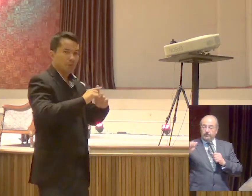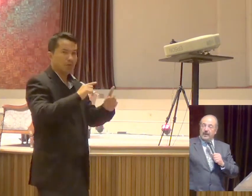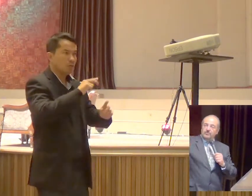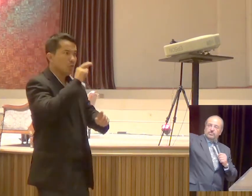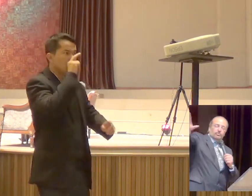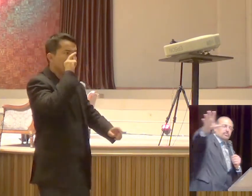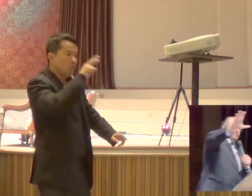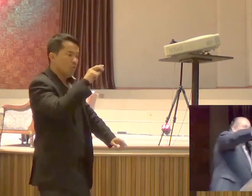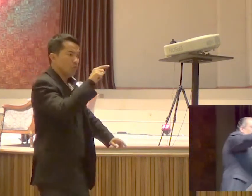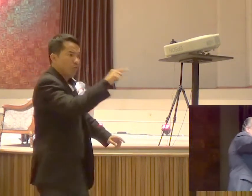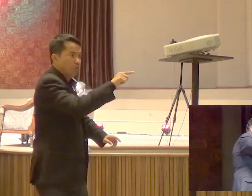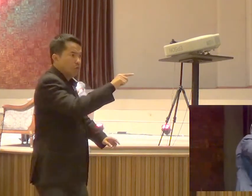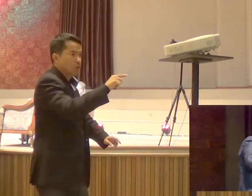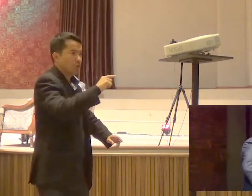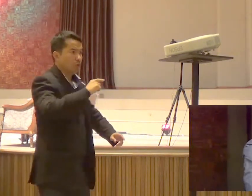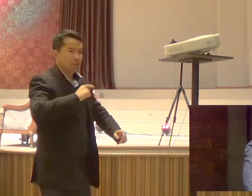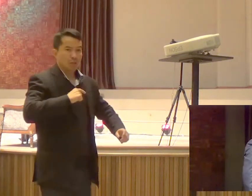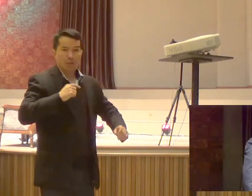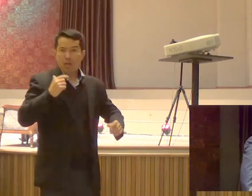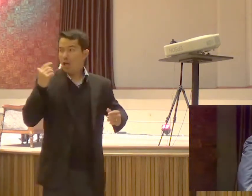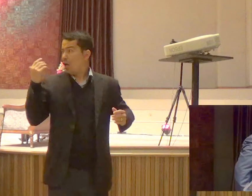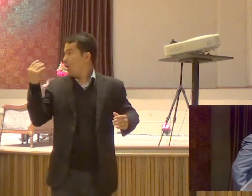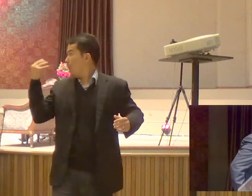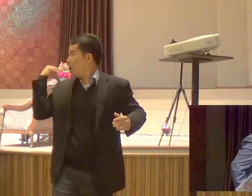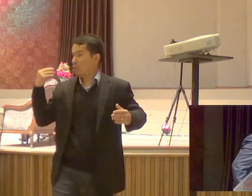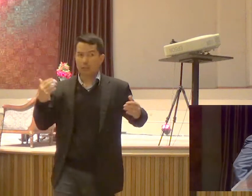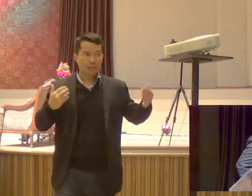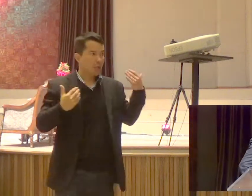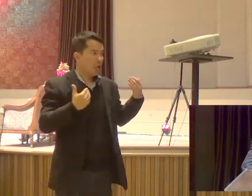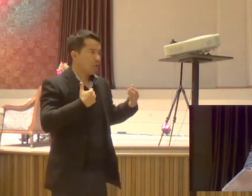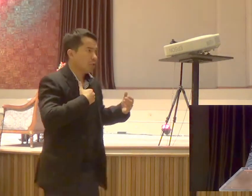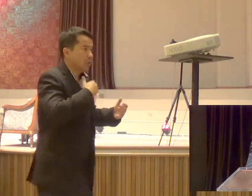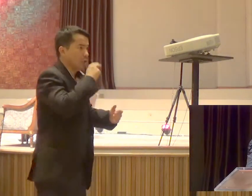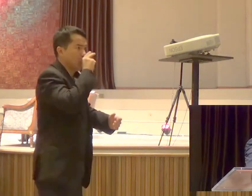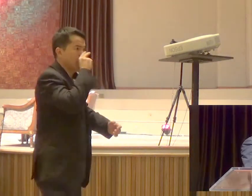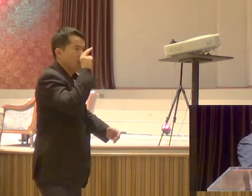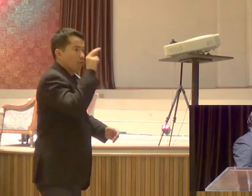Atrás de você Eu vi Casas